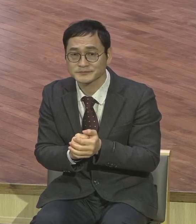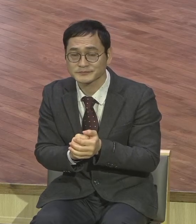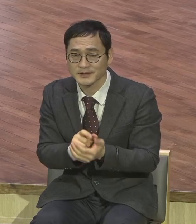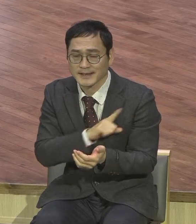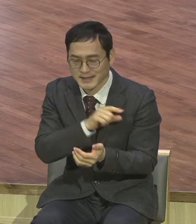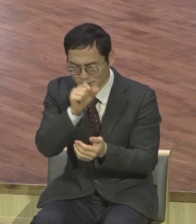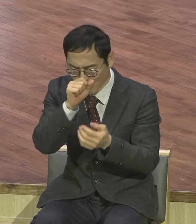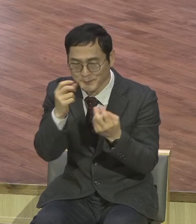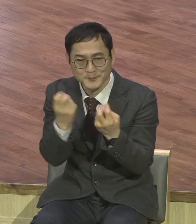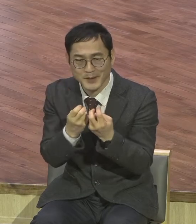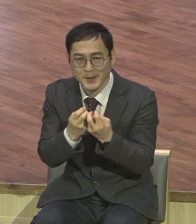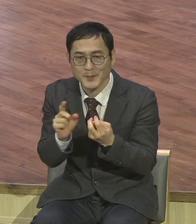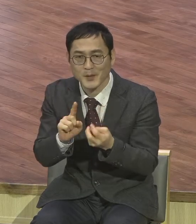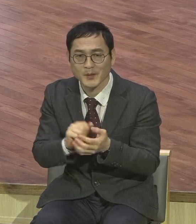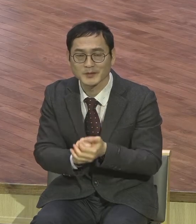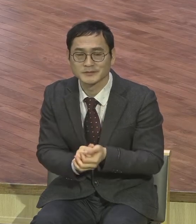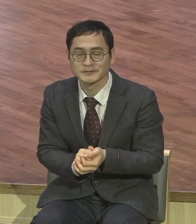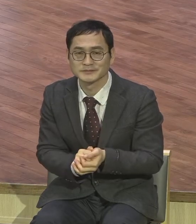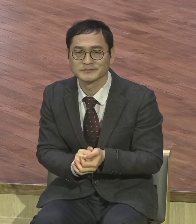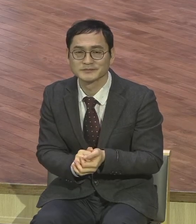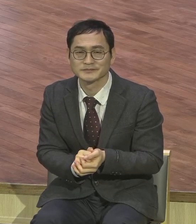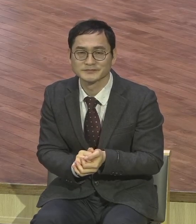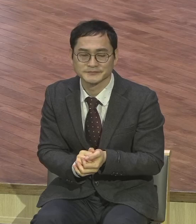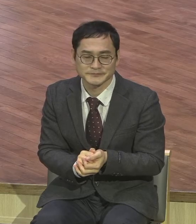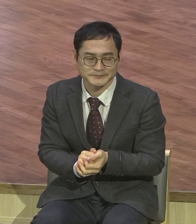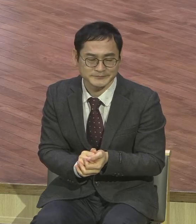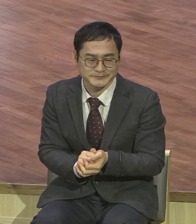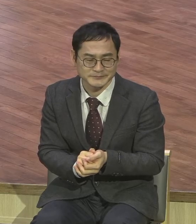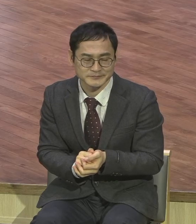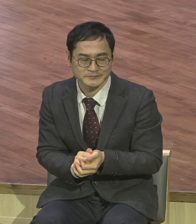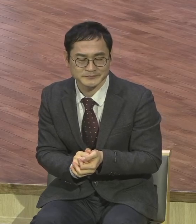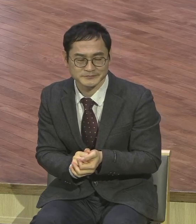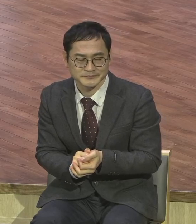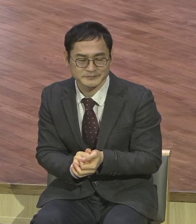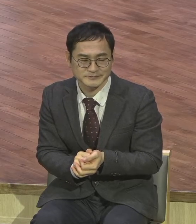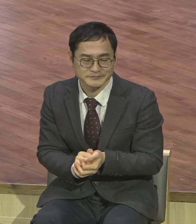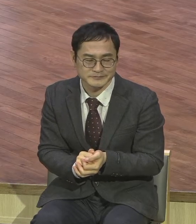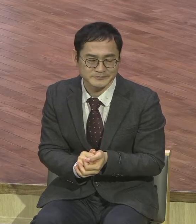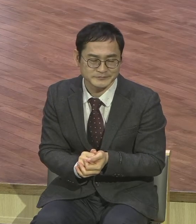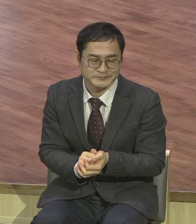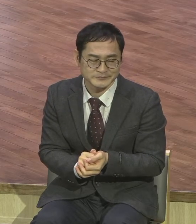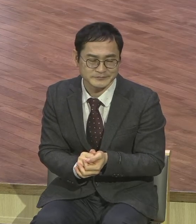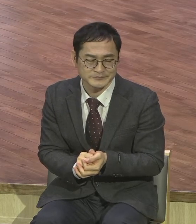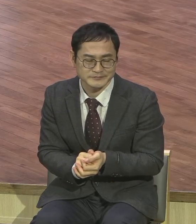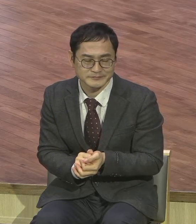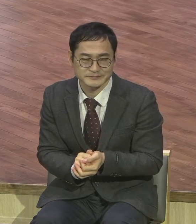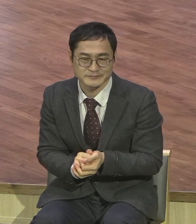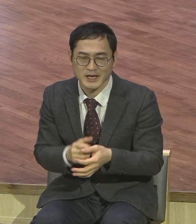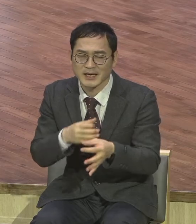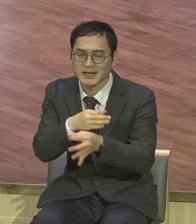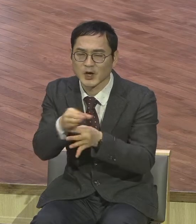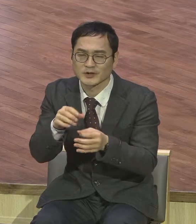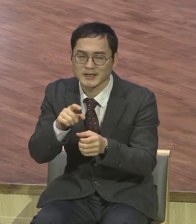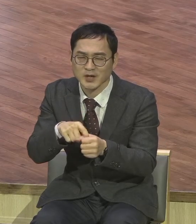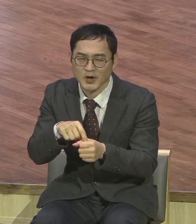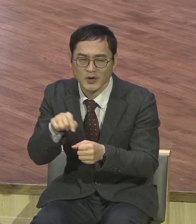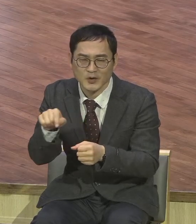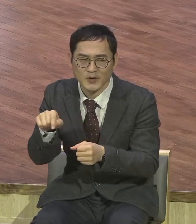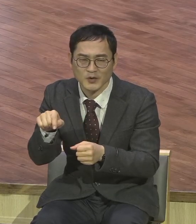스토리지 골이라고 해서 스토리지 골이 뭐냐 유명한 말인데요 경제 용어입니다. 목표를 딱